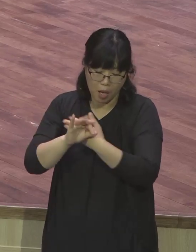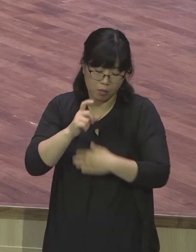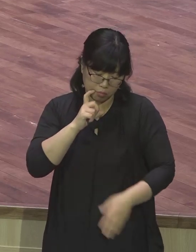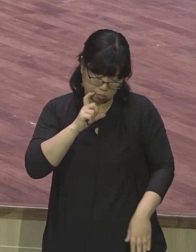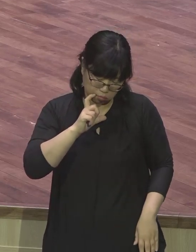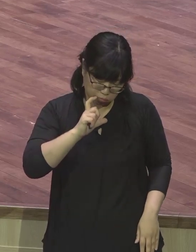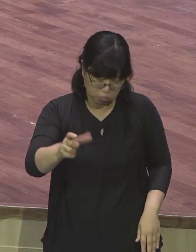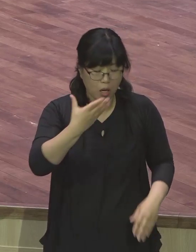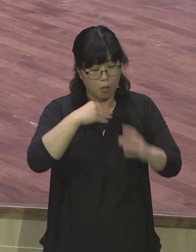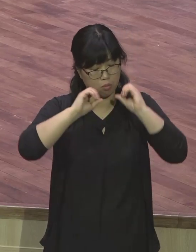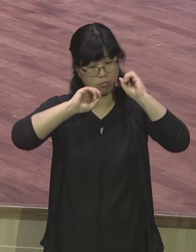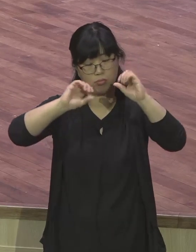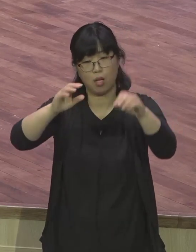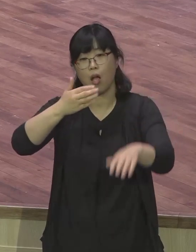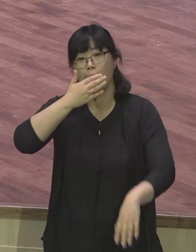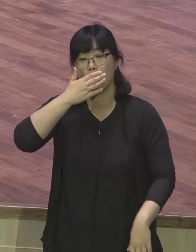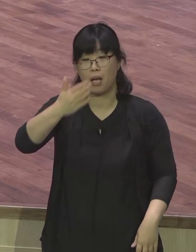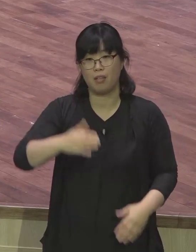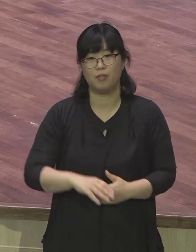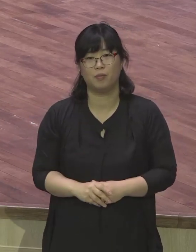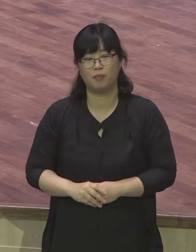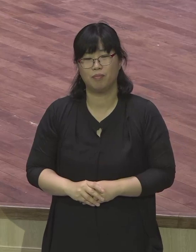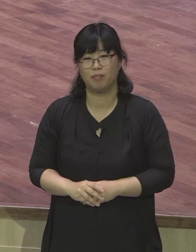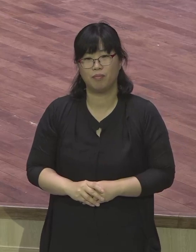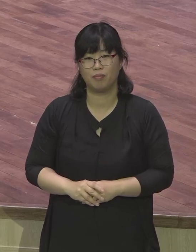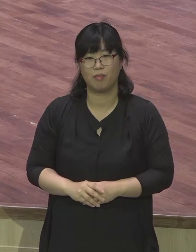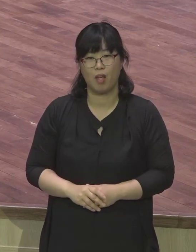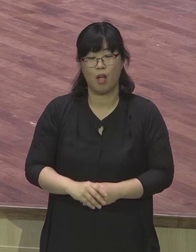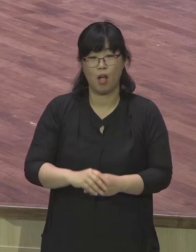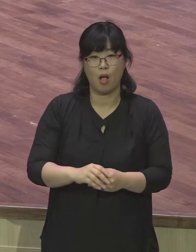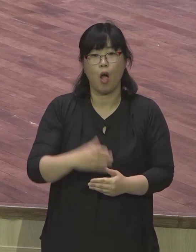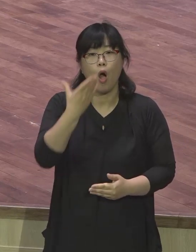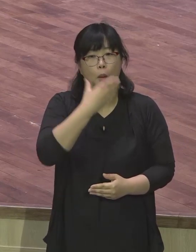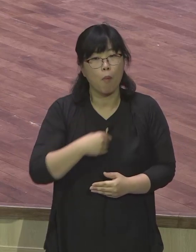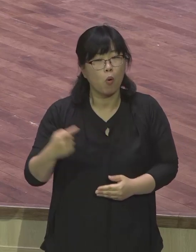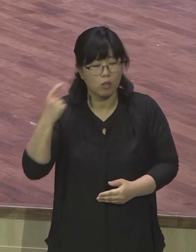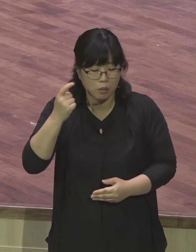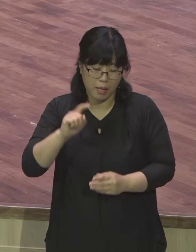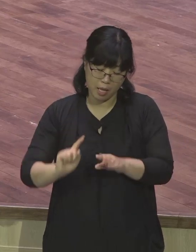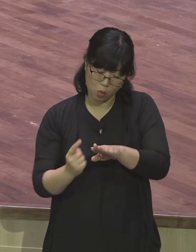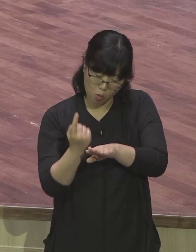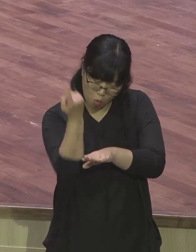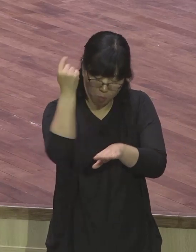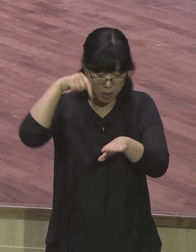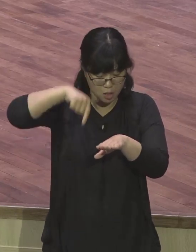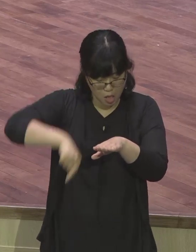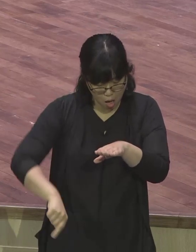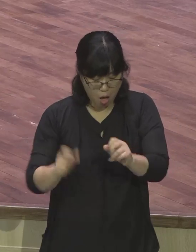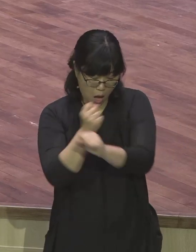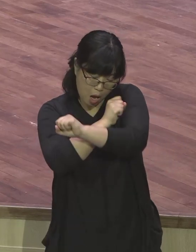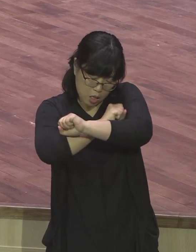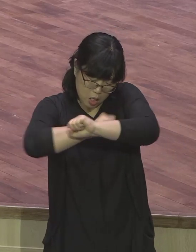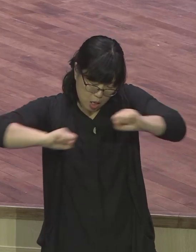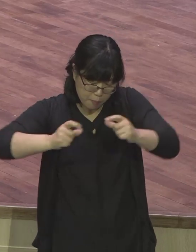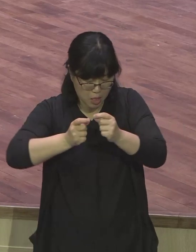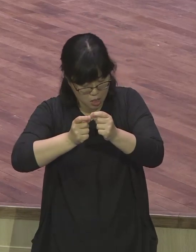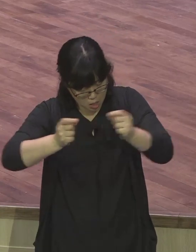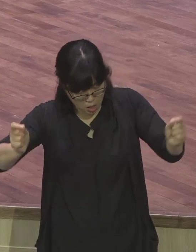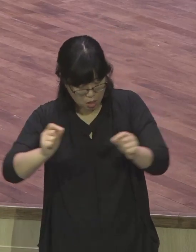보금의 넓이고 보금의 깊이고 보금의 길이인 것입니다 우리 성내들이 바울이 누렸던